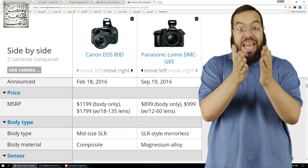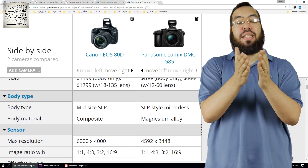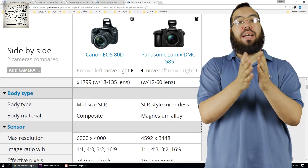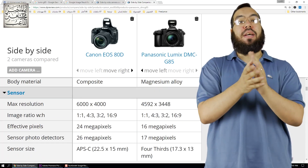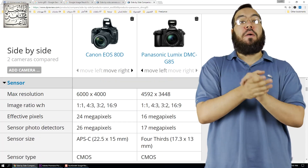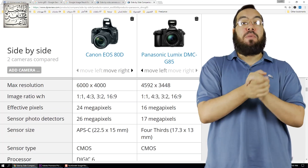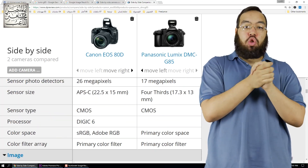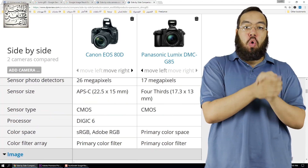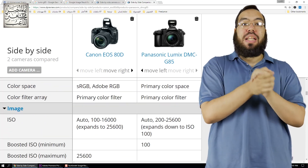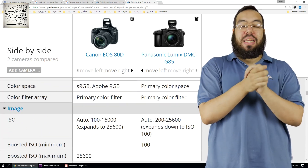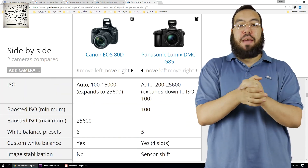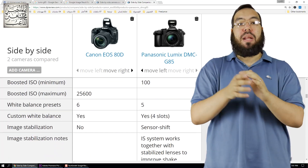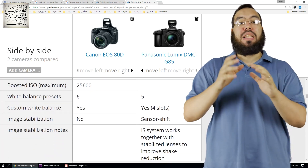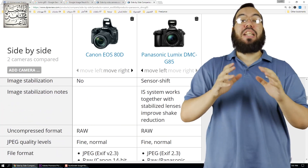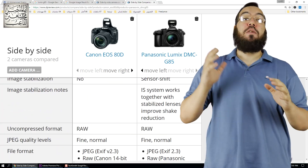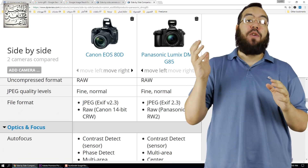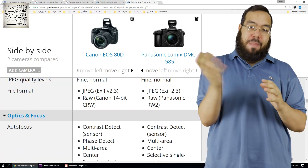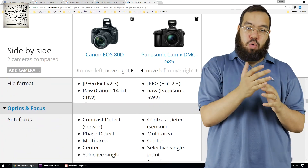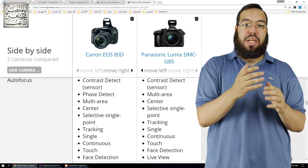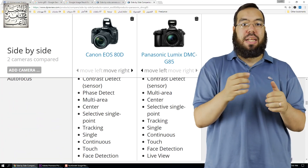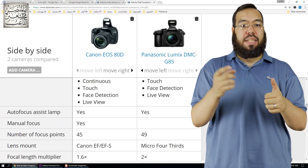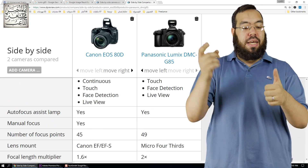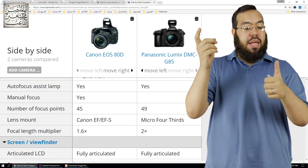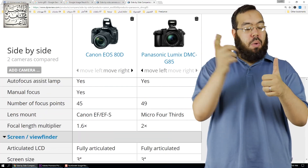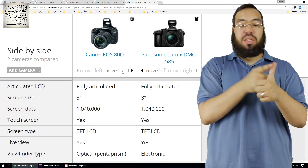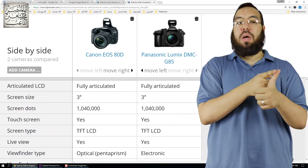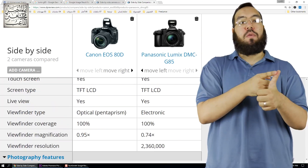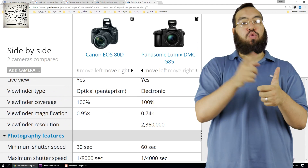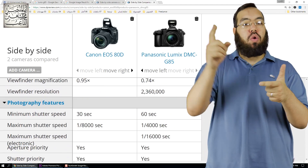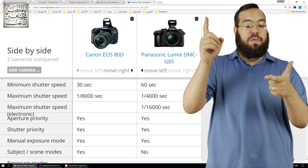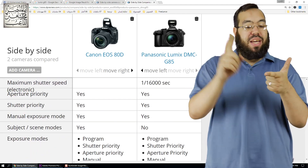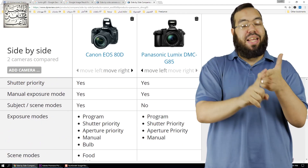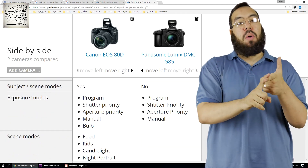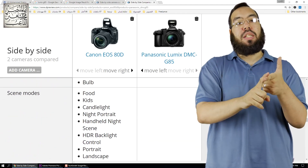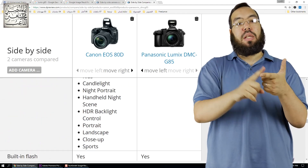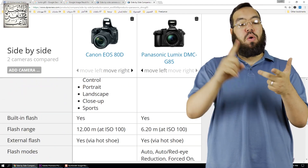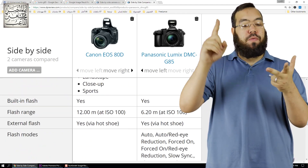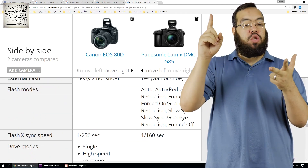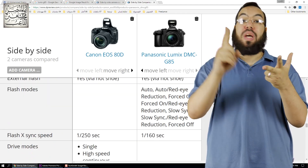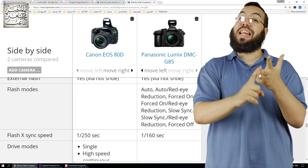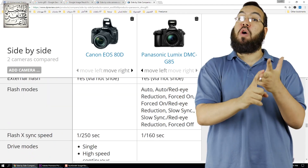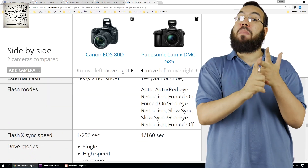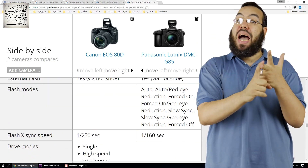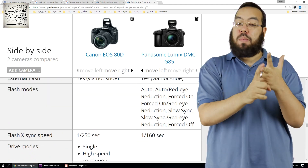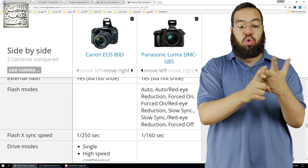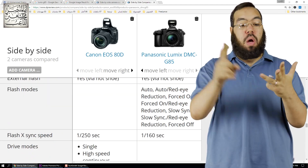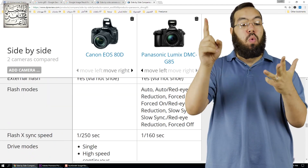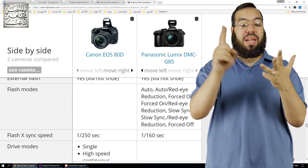انت مش كل الكاميرات هتنفع مع كل الناس لو هتصور فوتوغرافيا غير لو هتصور فيديو غير لو معاك مصور